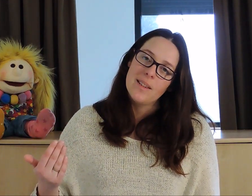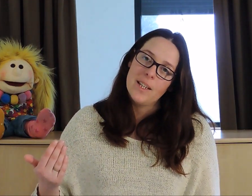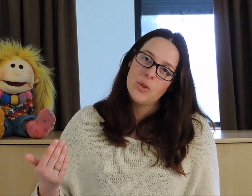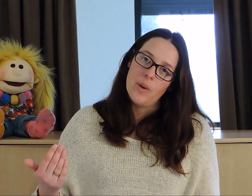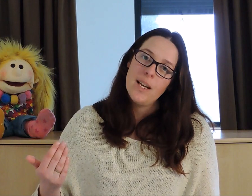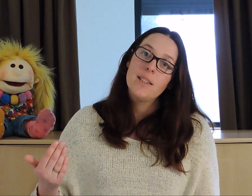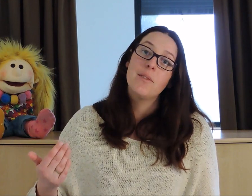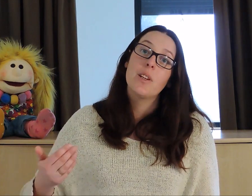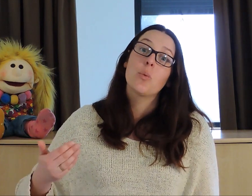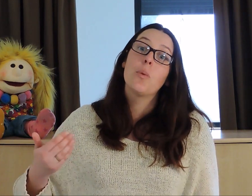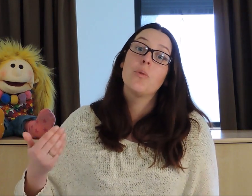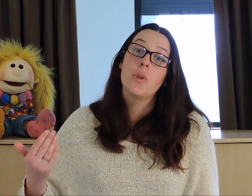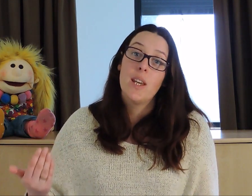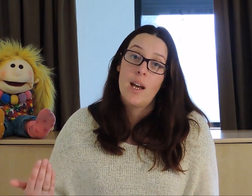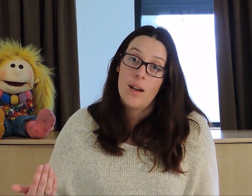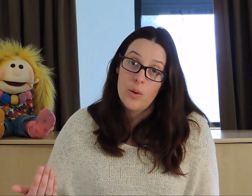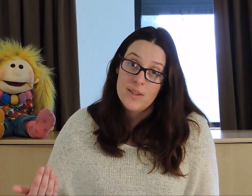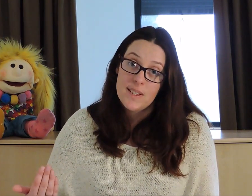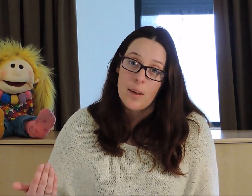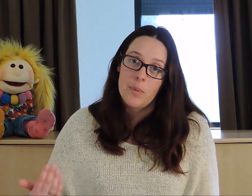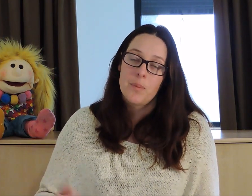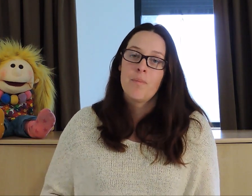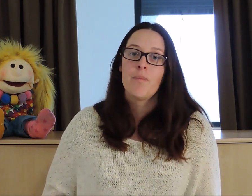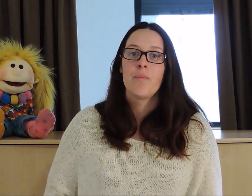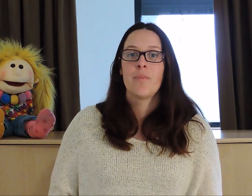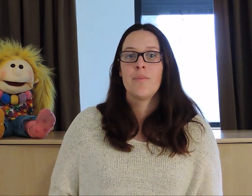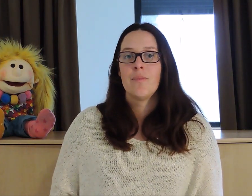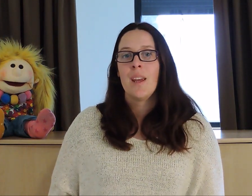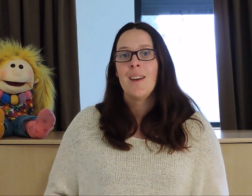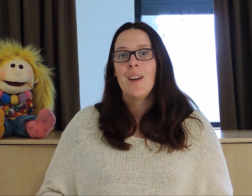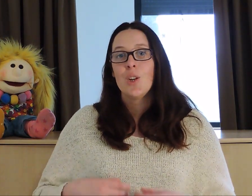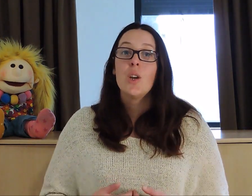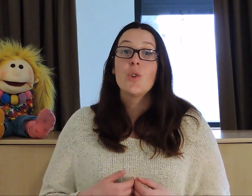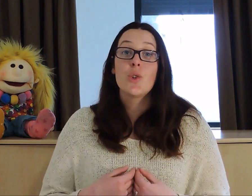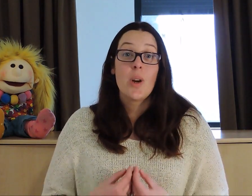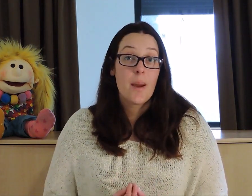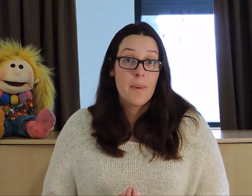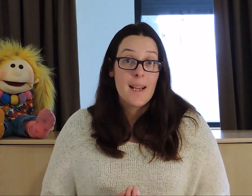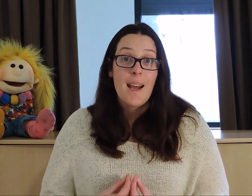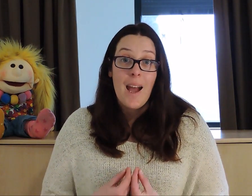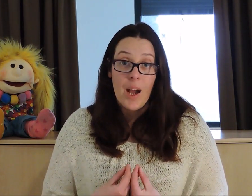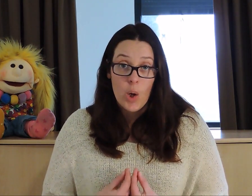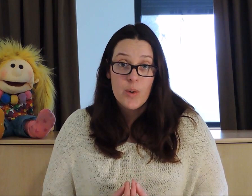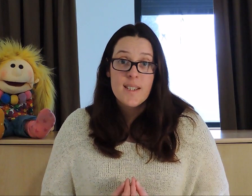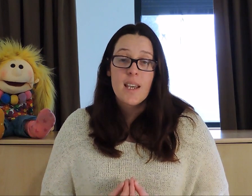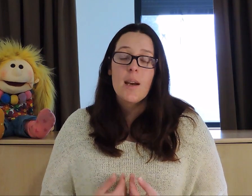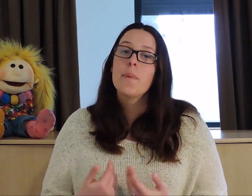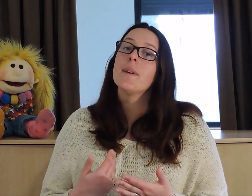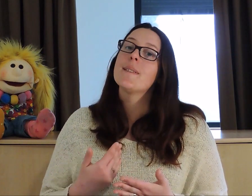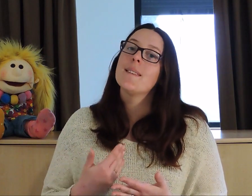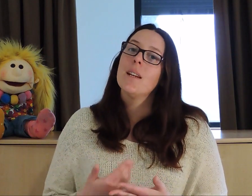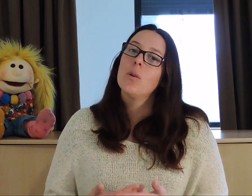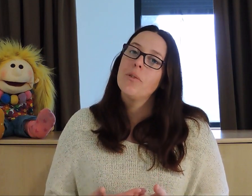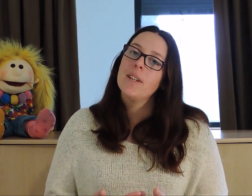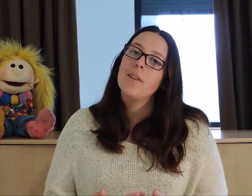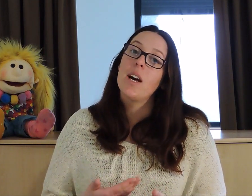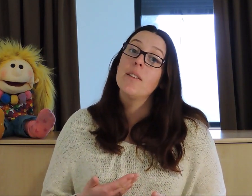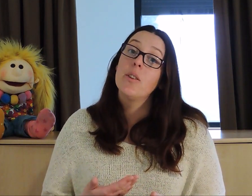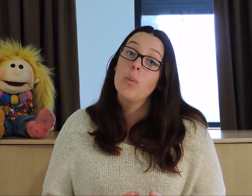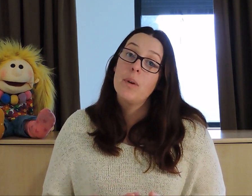intellectuelle qui va donc provoquer un handicap. Je rappelle, un handicap c'est le fait d'avoir d